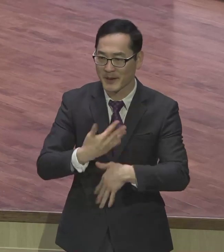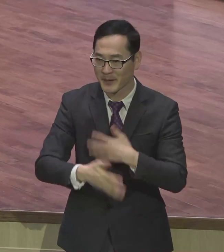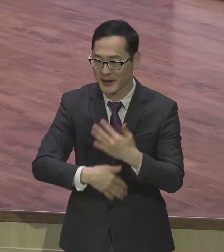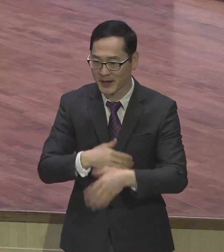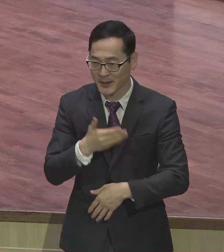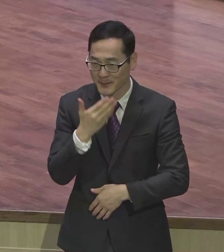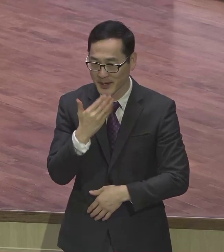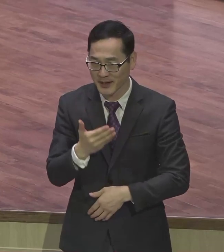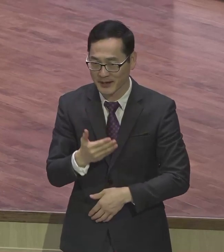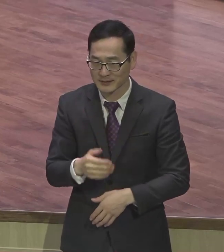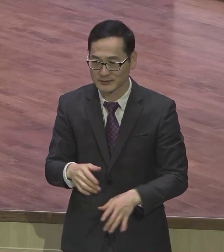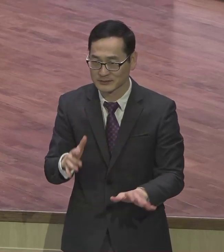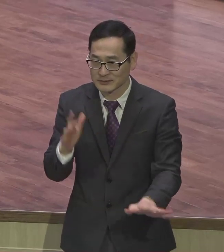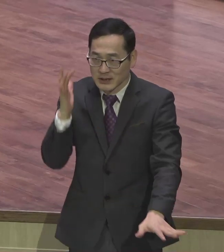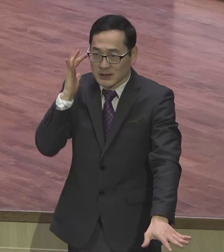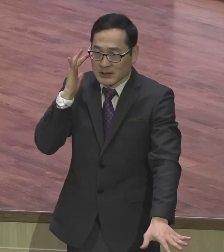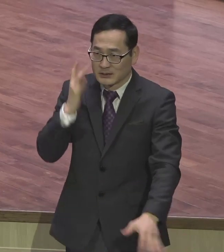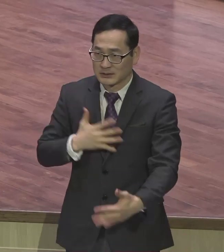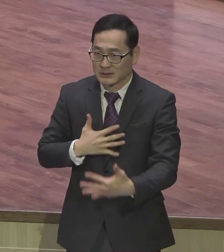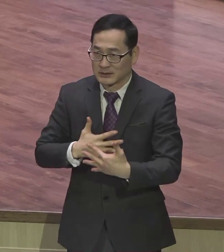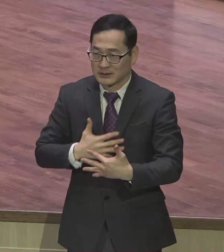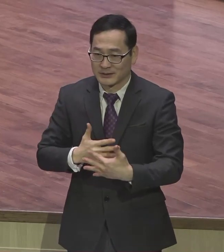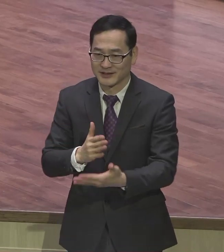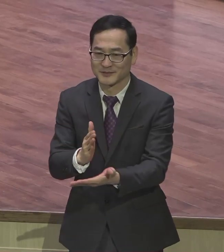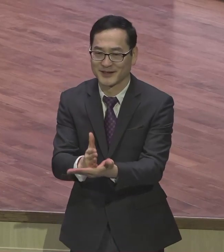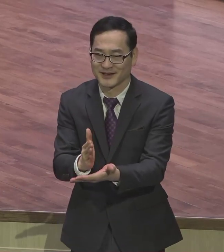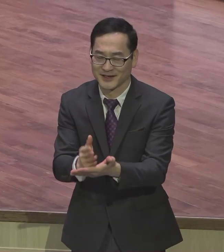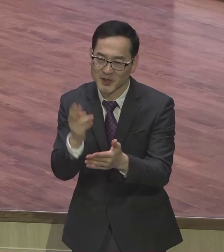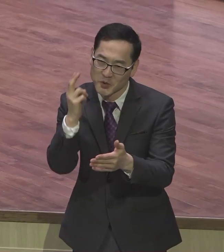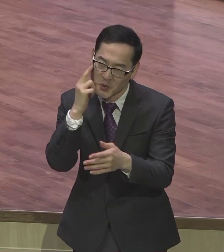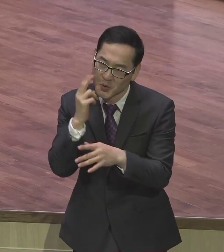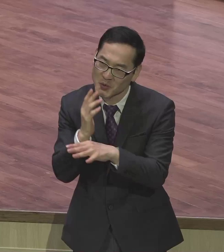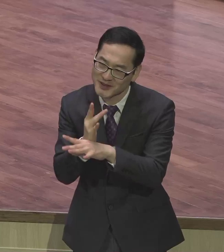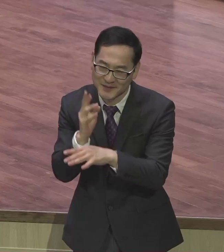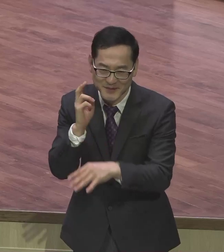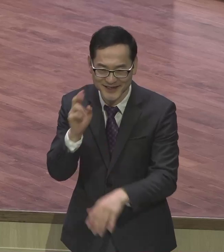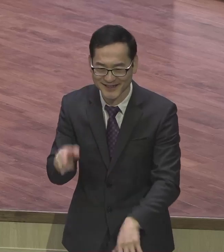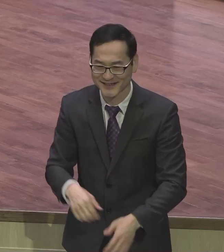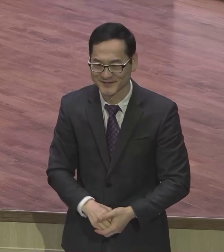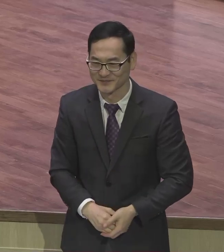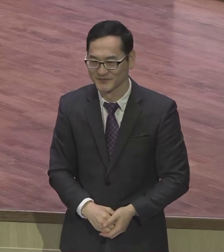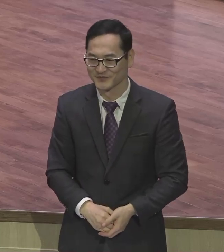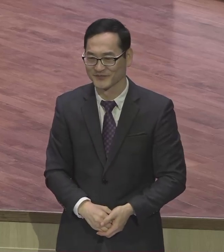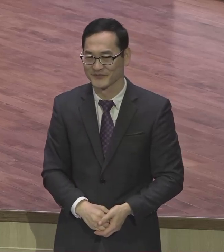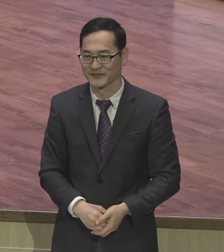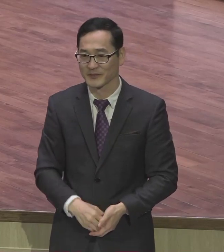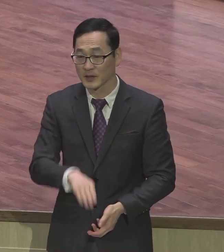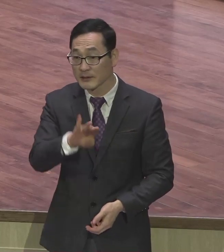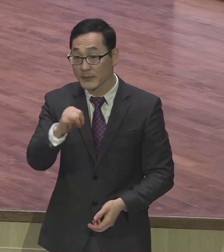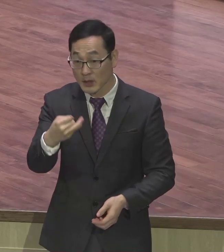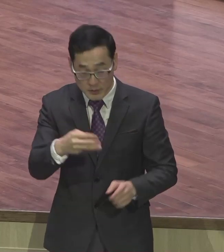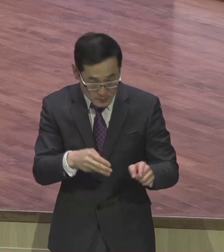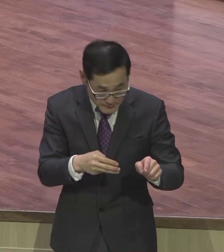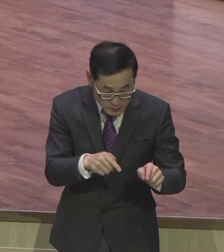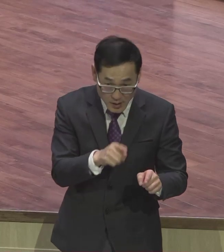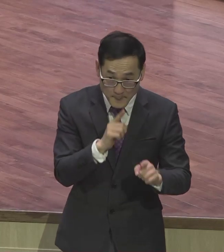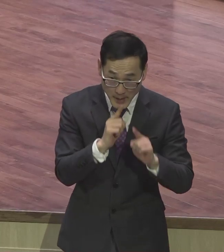그만큼 빌리포서만큼 그렇게 한 구절 한 구절이 주옥같이